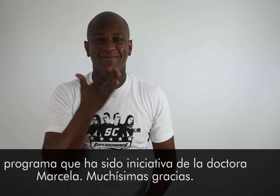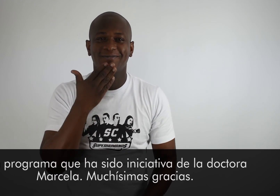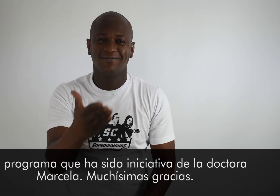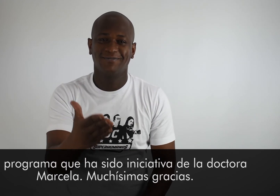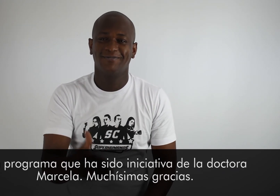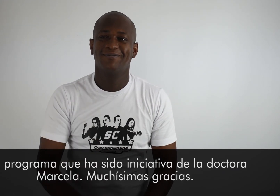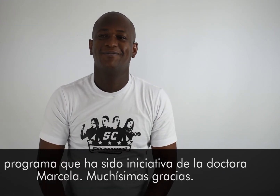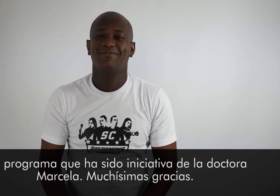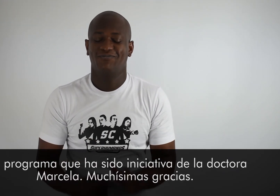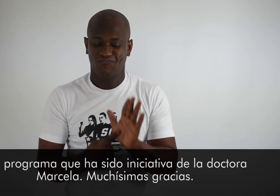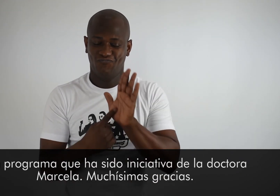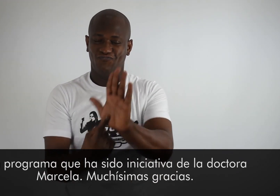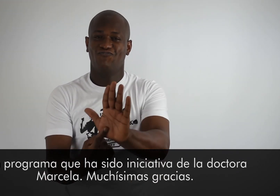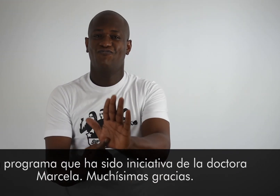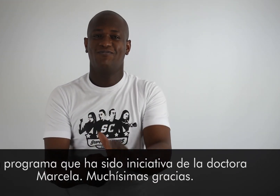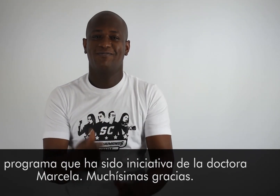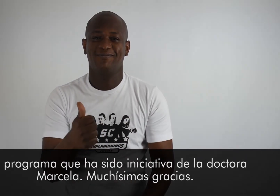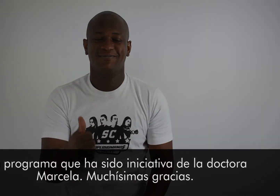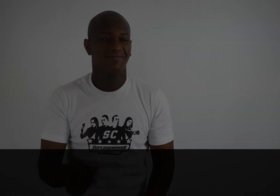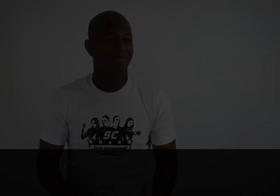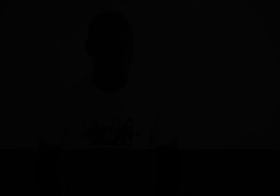iniciativa de la doctora Marcela. Muchísimas gracias.